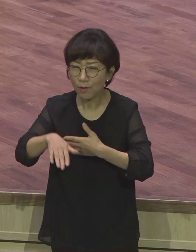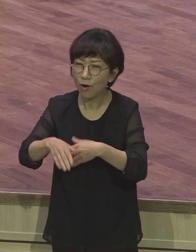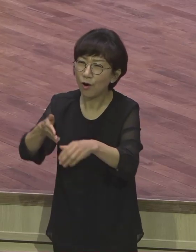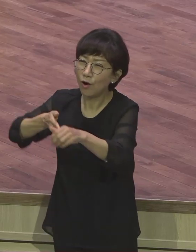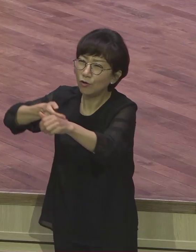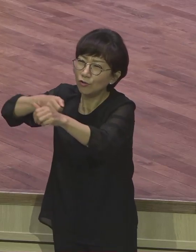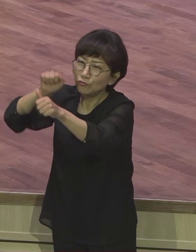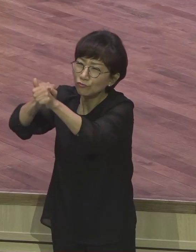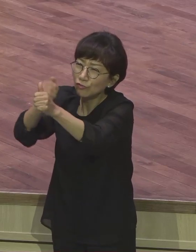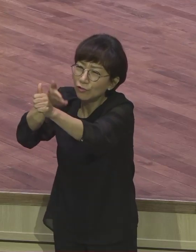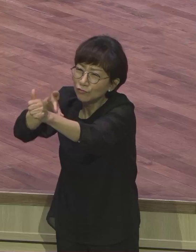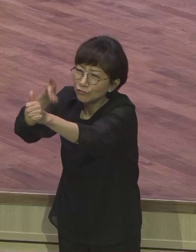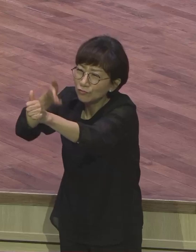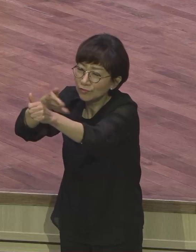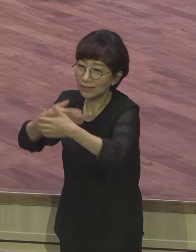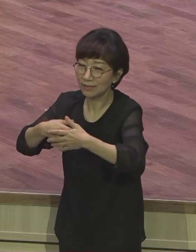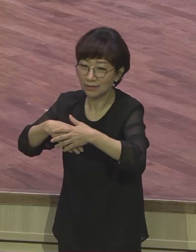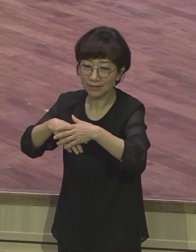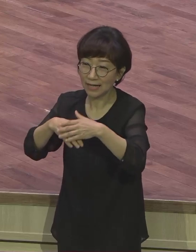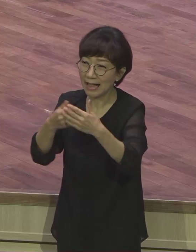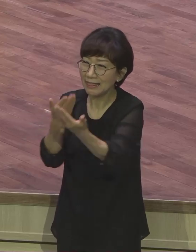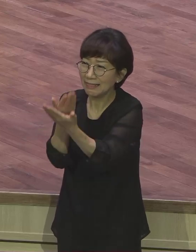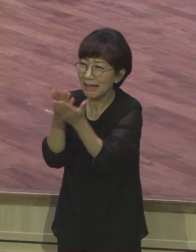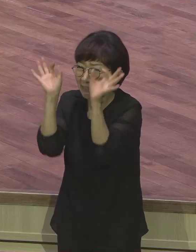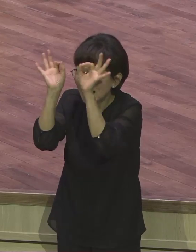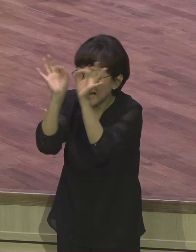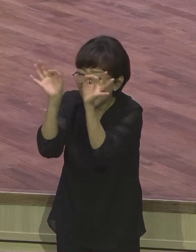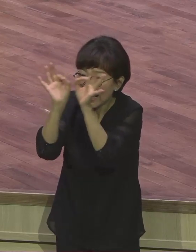기도를 안 하니까 못 받지. 기도에 별 수 없더라. 아니에요.